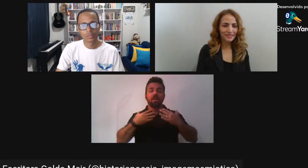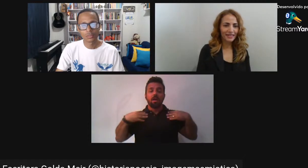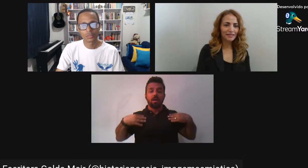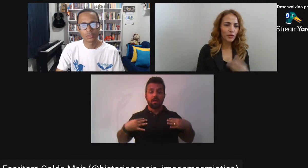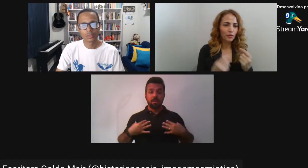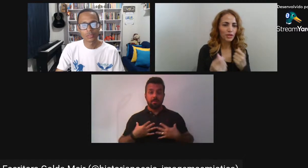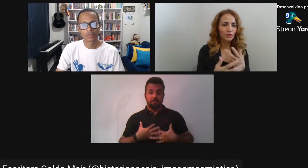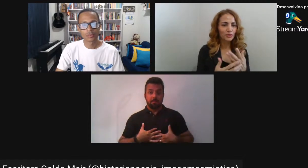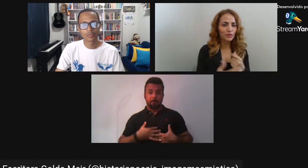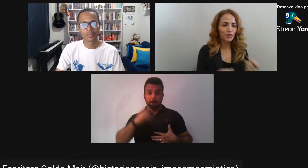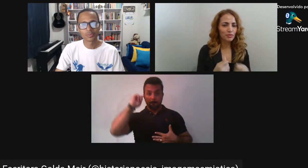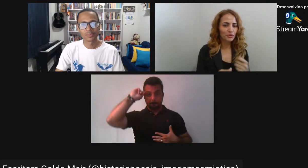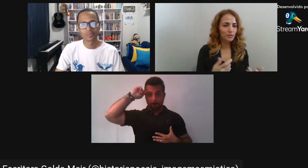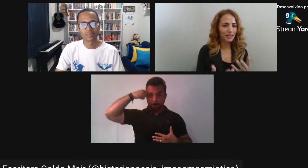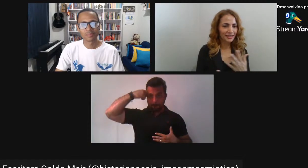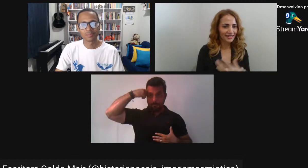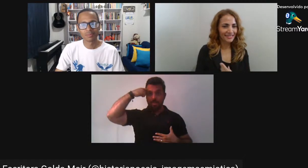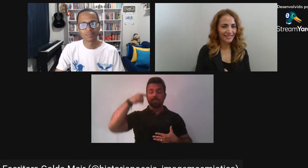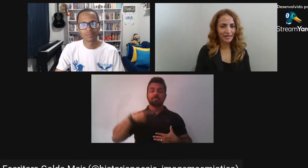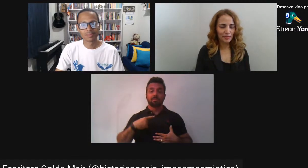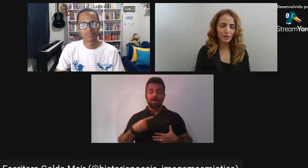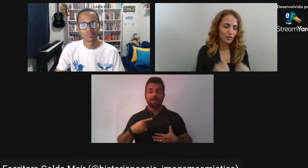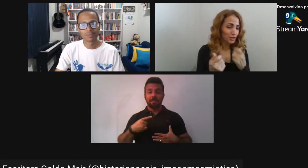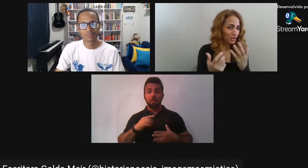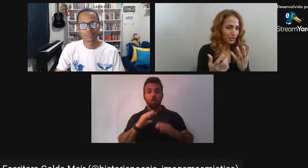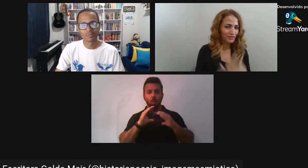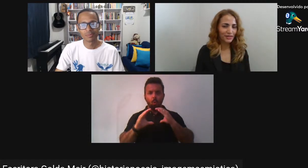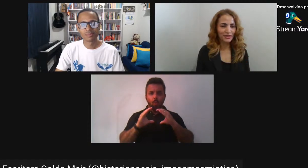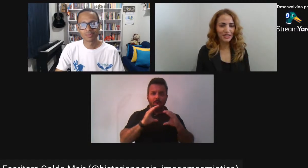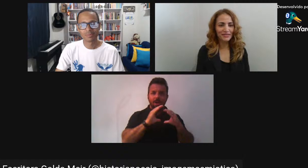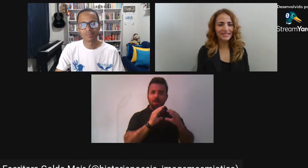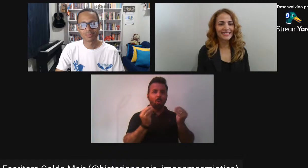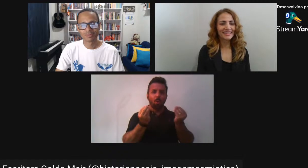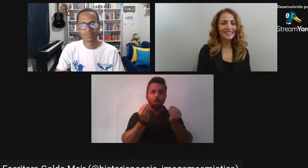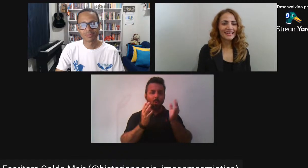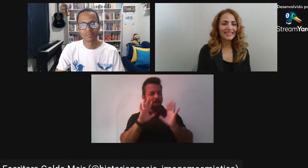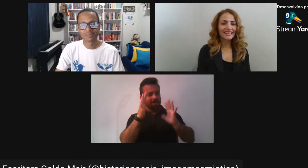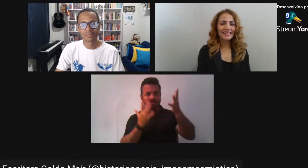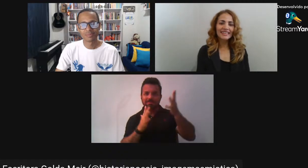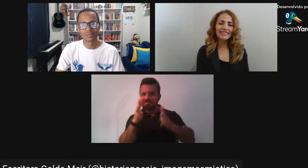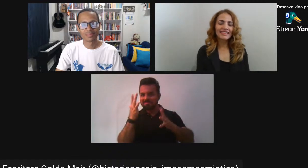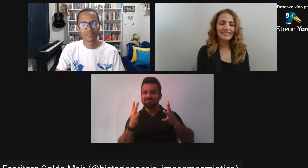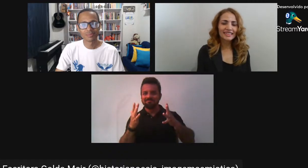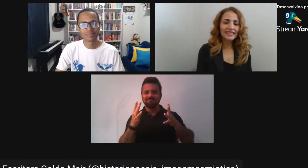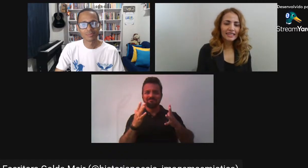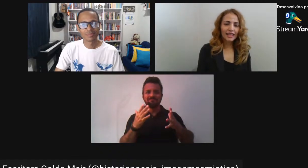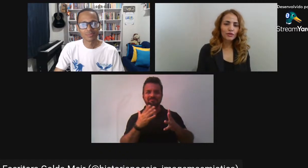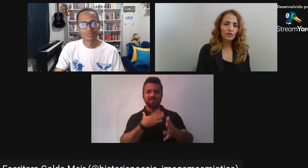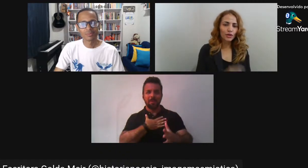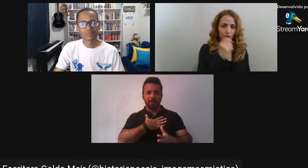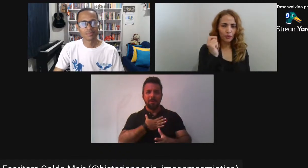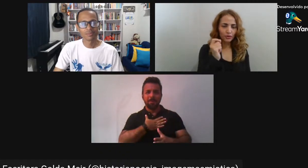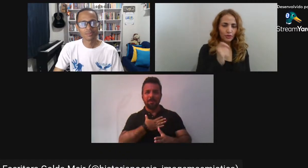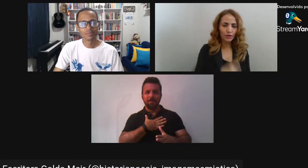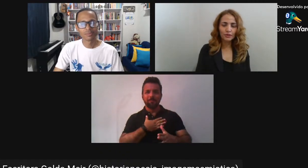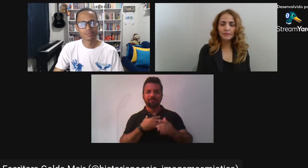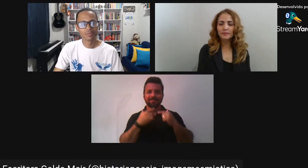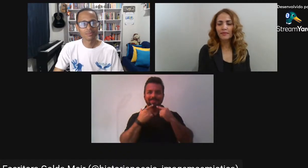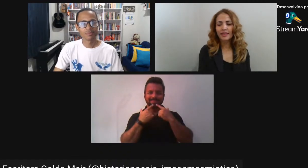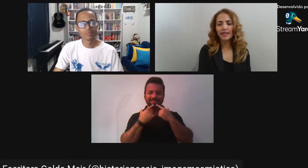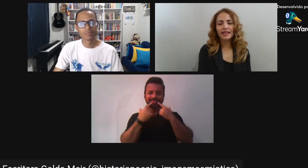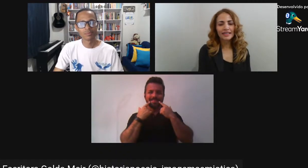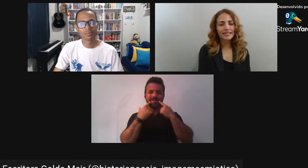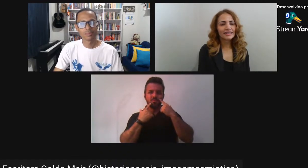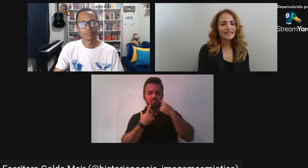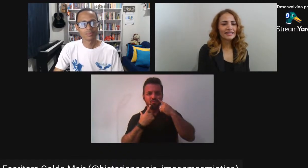mãos Eu me comunico muito com as mãos De maneira muito instintiva Inclusive E tenho um sorriso um pouco torto